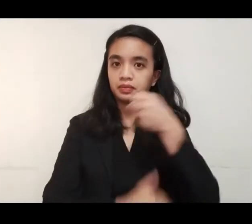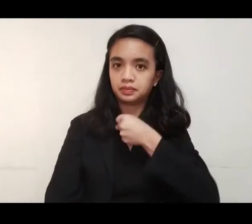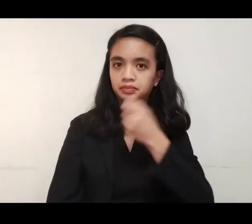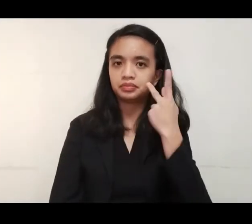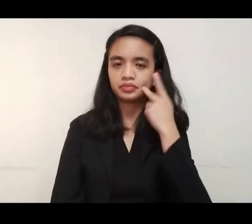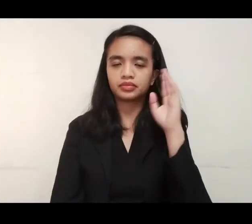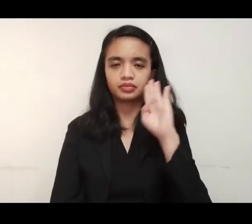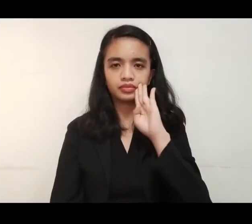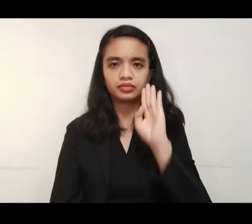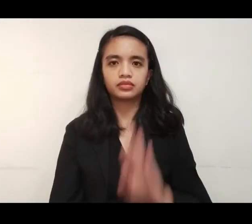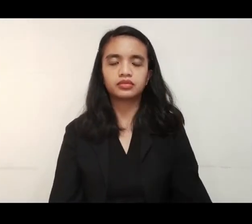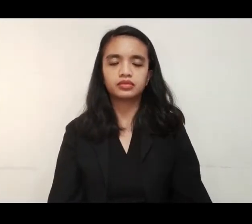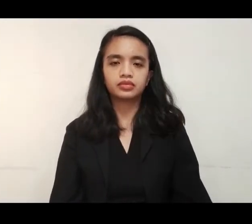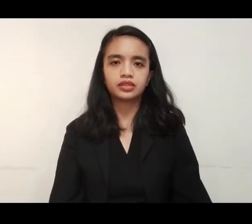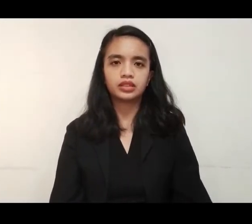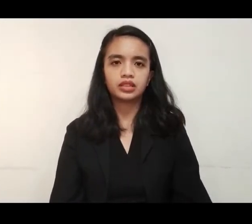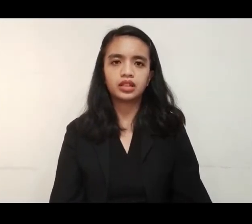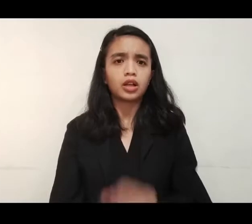Kim Bandarlipe.